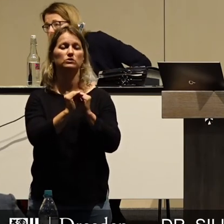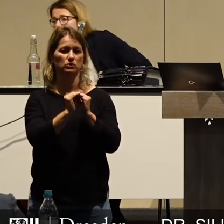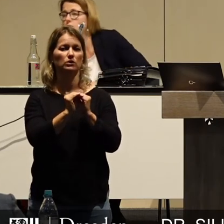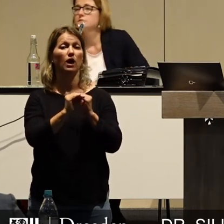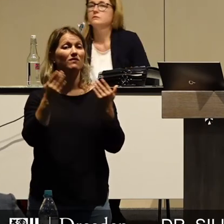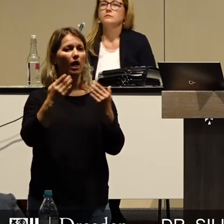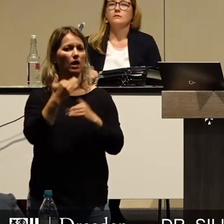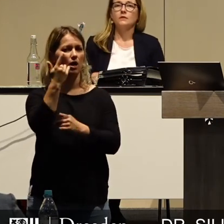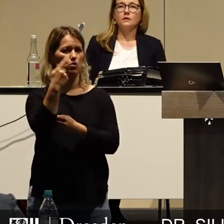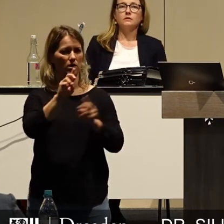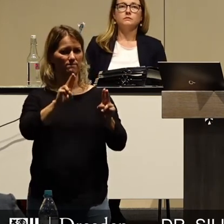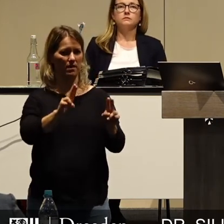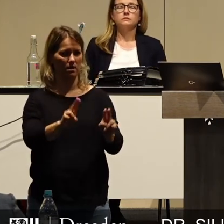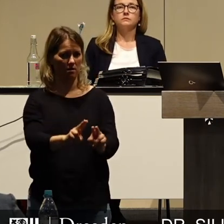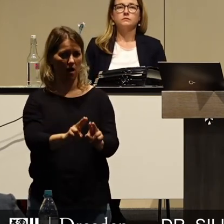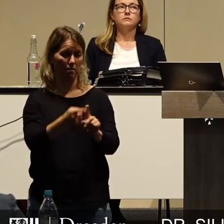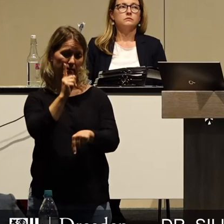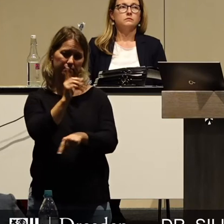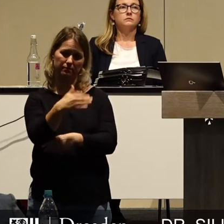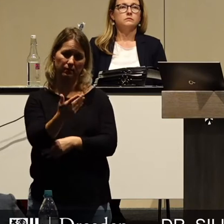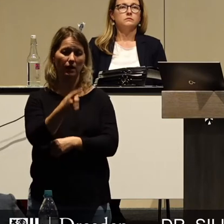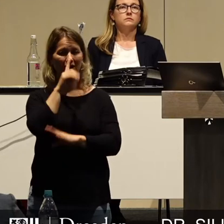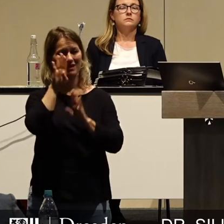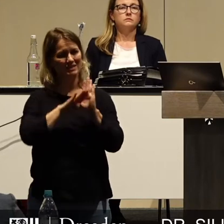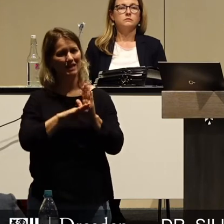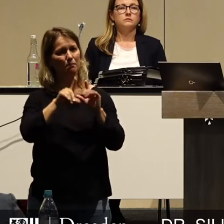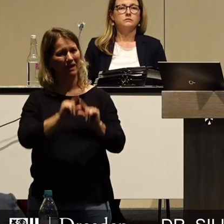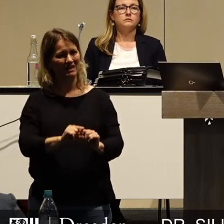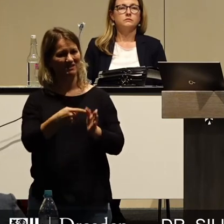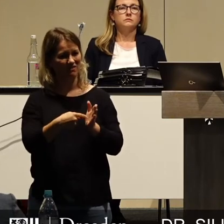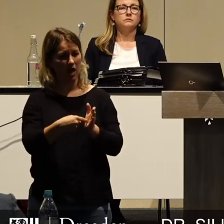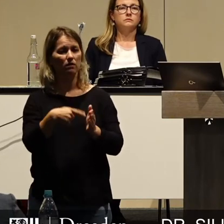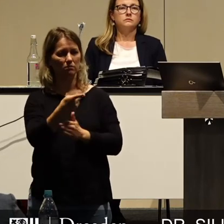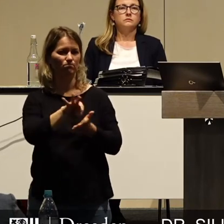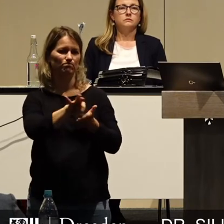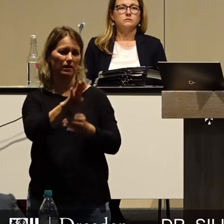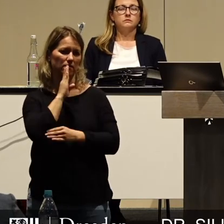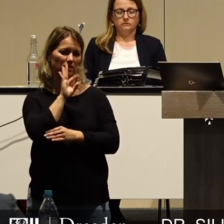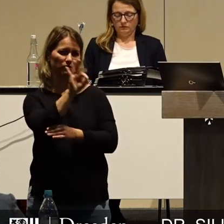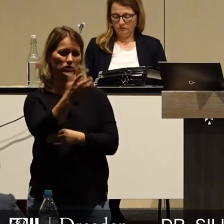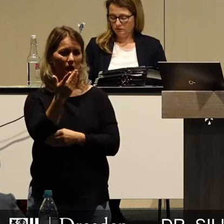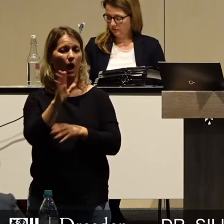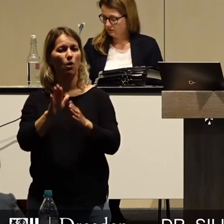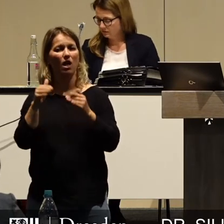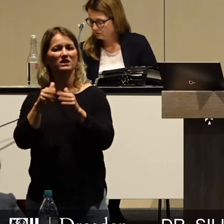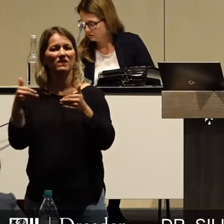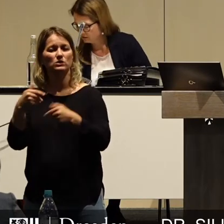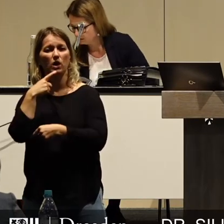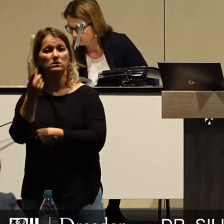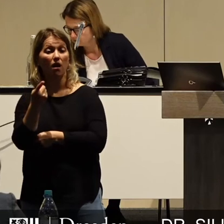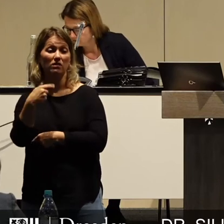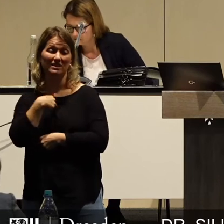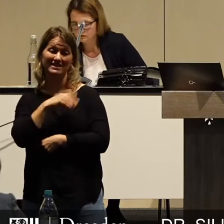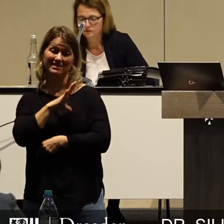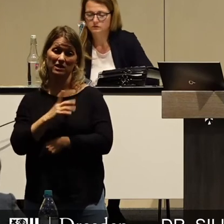schrittweise abgesenkt. Auf das gesetzliche Minimum. Unsere Landtagsfraktion fordert zudem, die Kita-Beiträge in Sachsen ganz